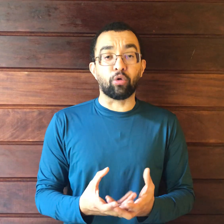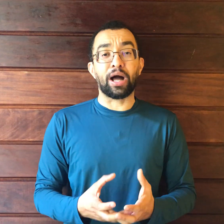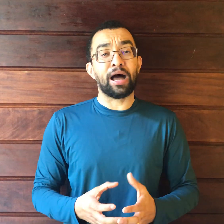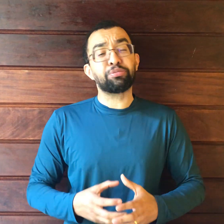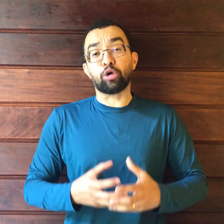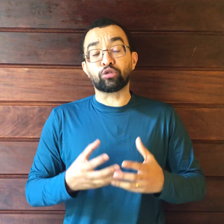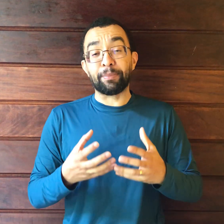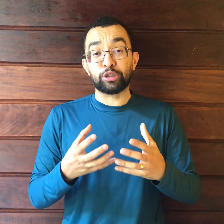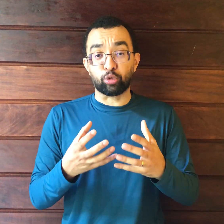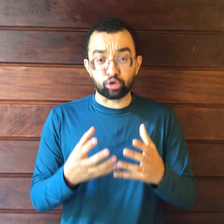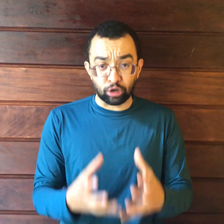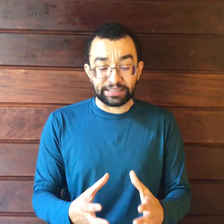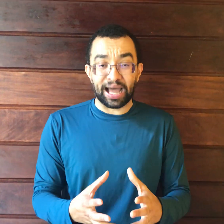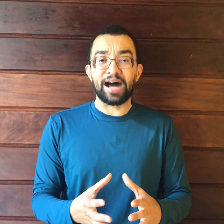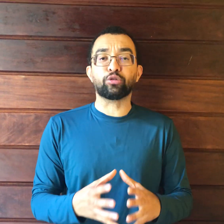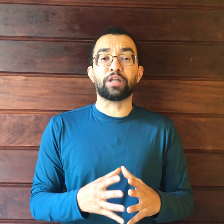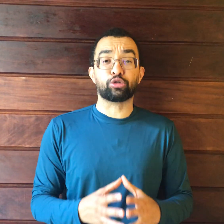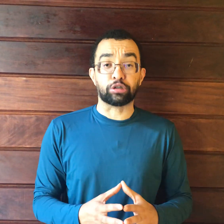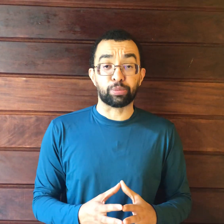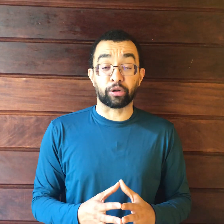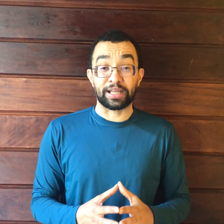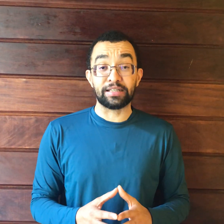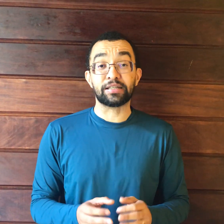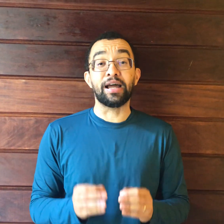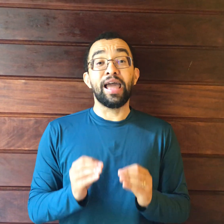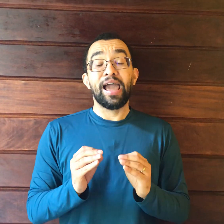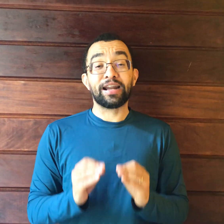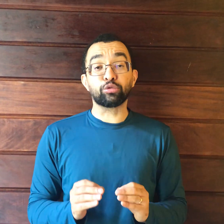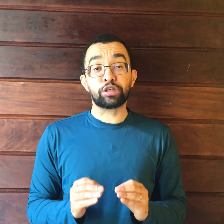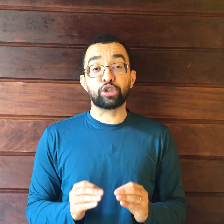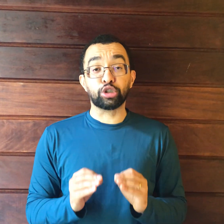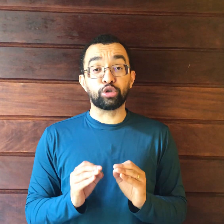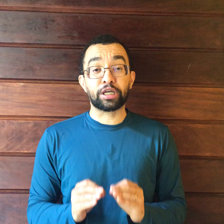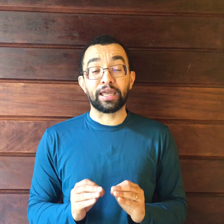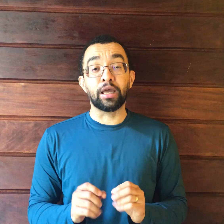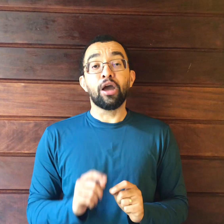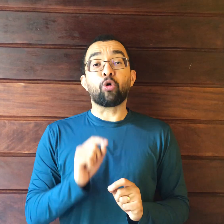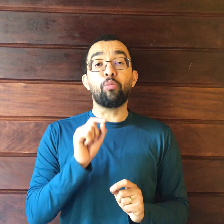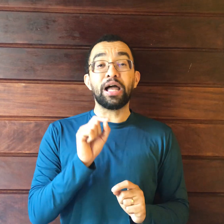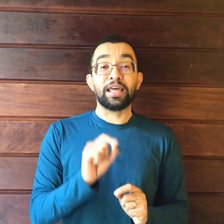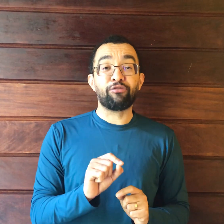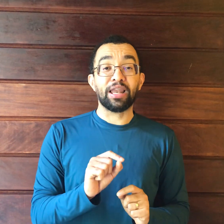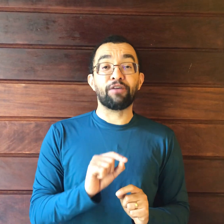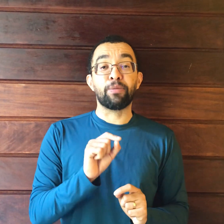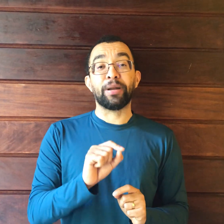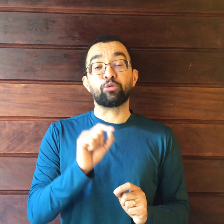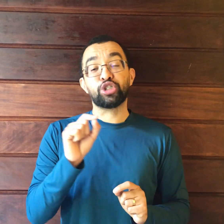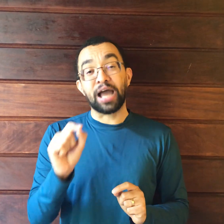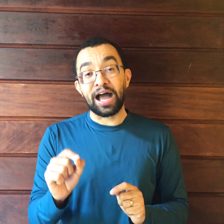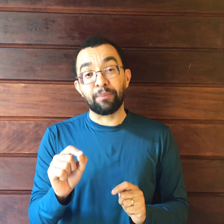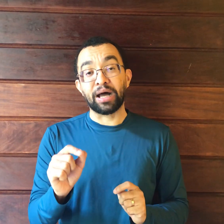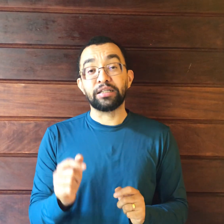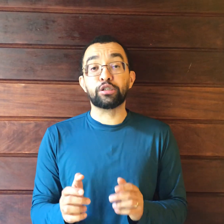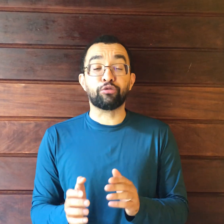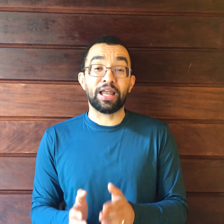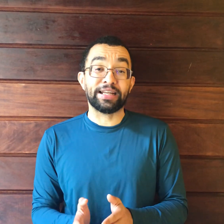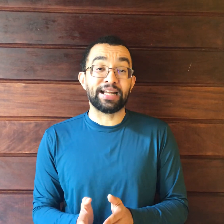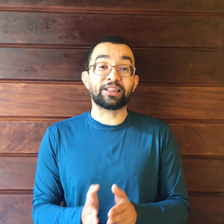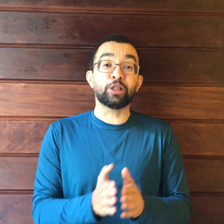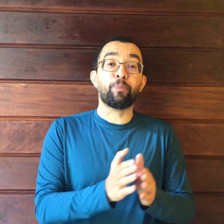absolutamente consolidado na jurisprudência era no sentido de que, como a lei falava em emprego de arma, isso valeria tanto